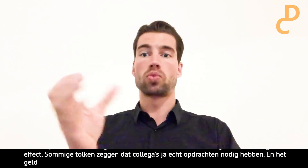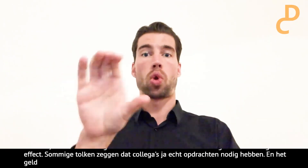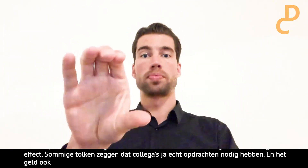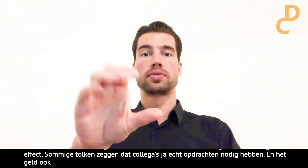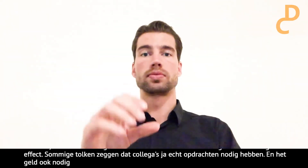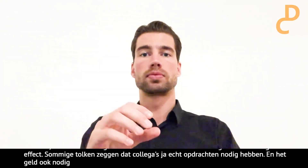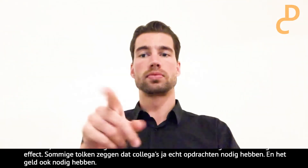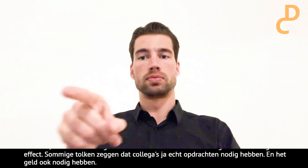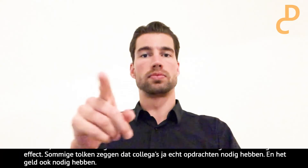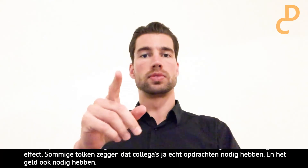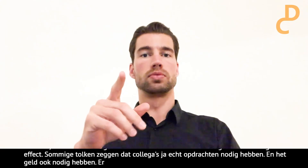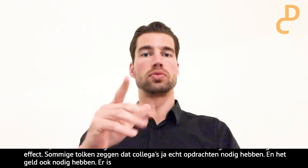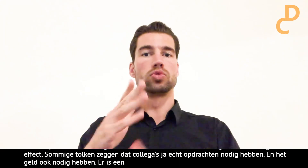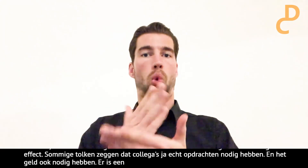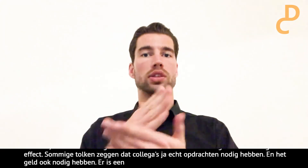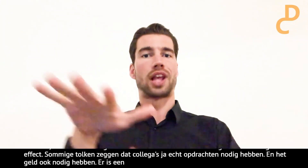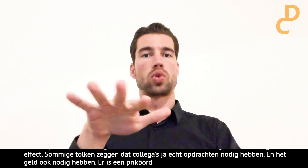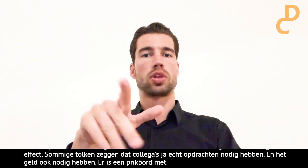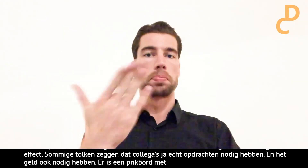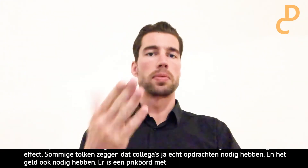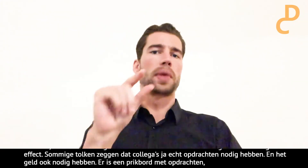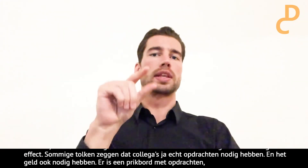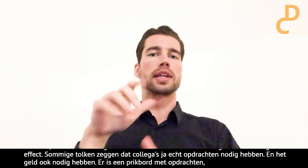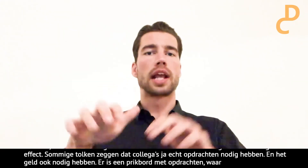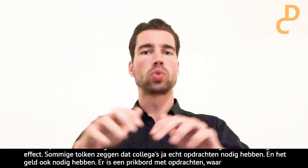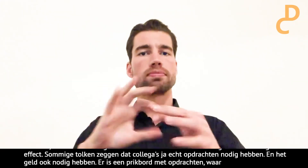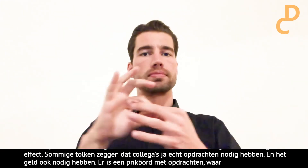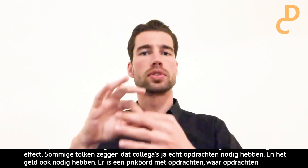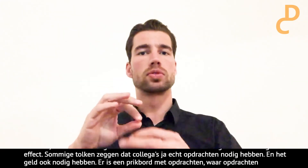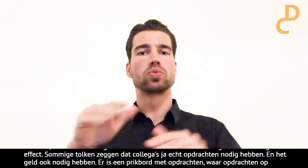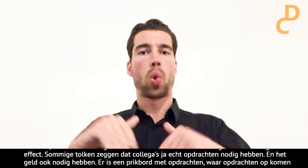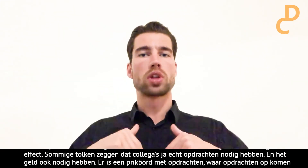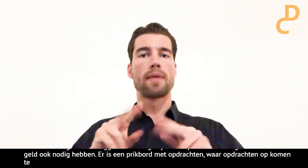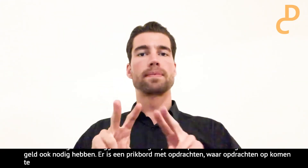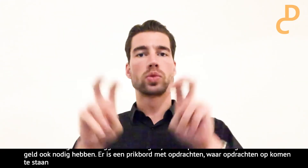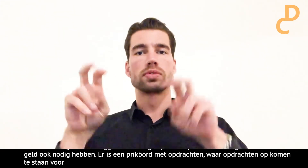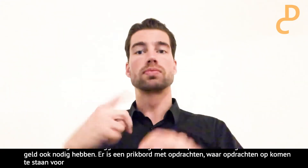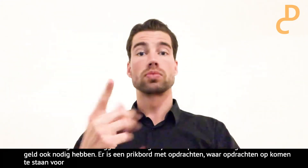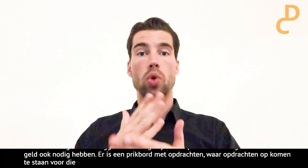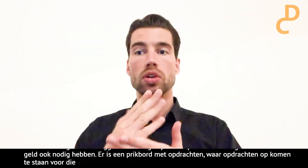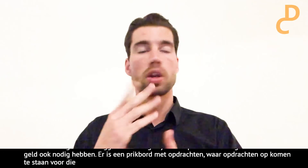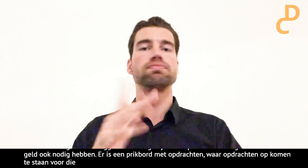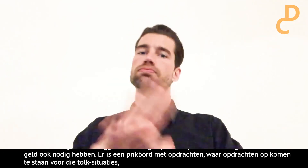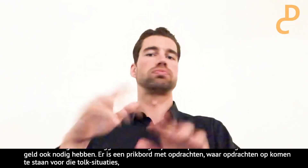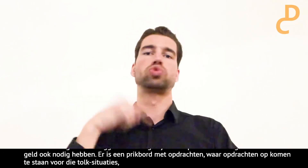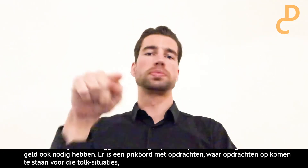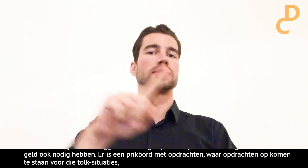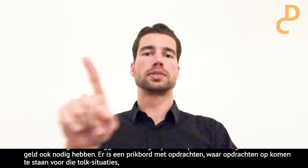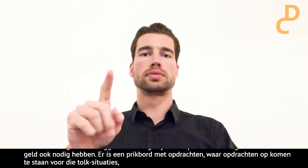prikbord met opdrachten, waar opdrachten op komen te staan. Voor die tolksituaties, met een klein risico bijvoorbeeld voor het coronavirus. En tolken zijn, ja,